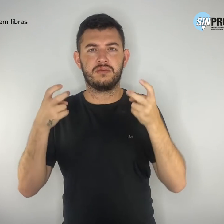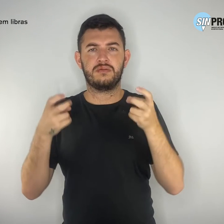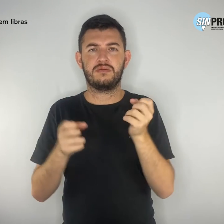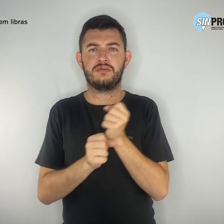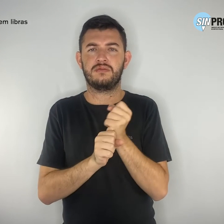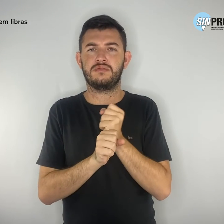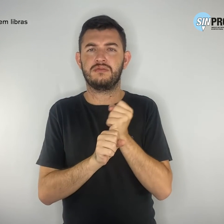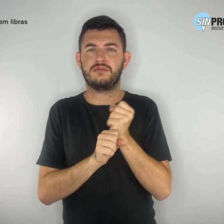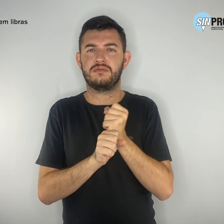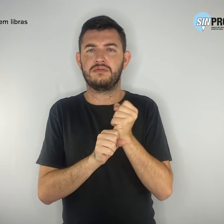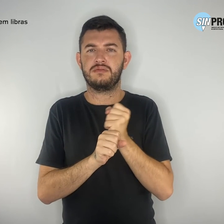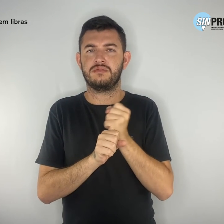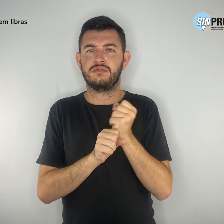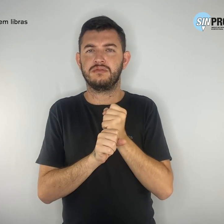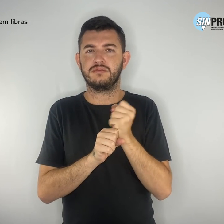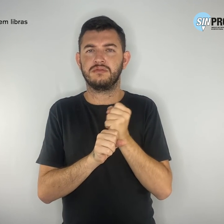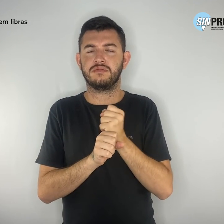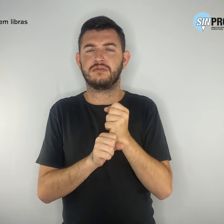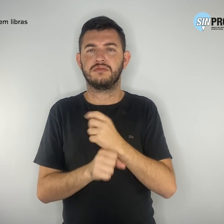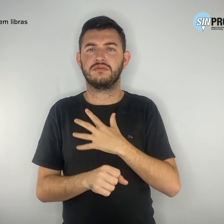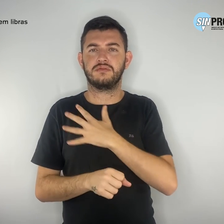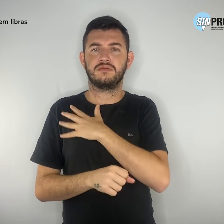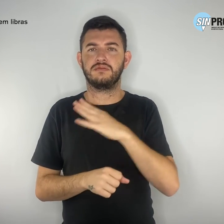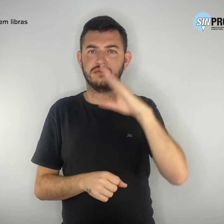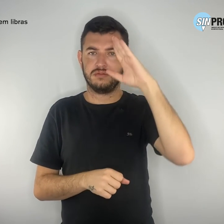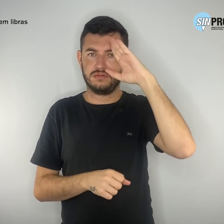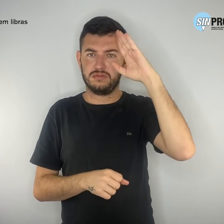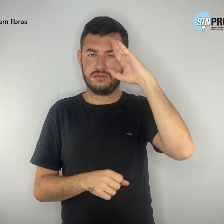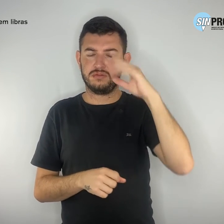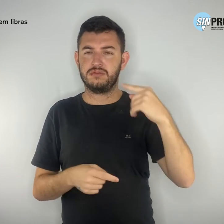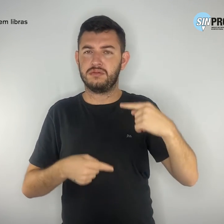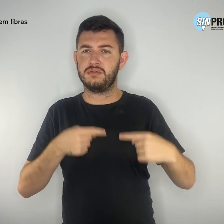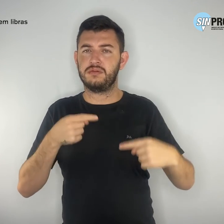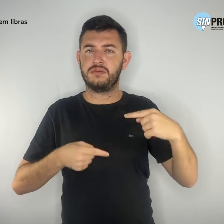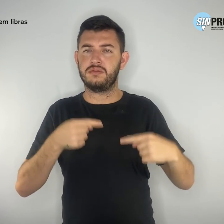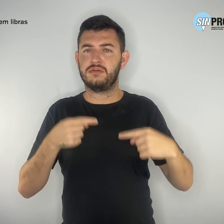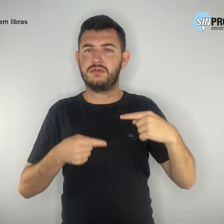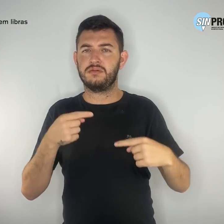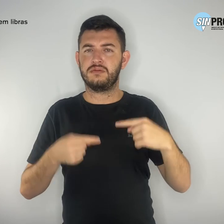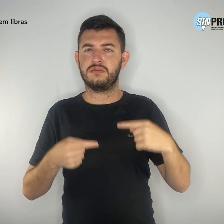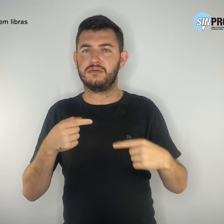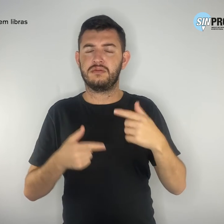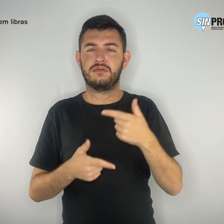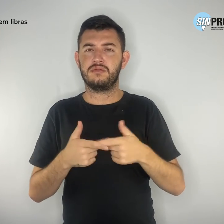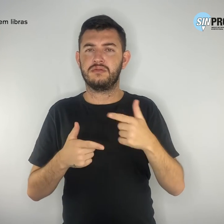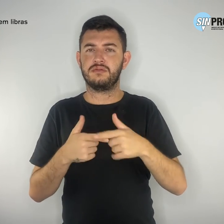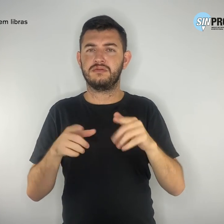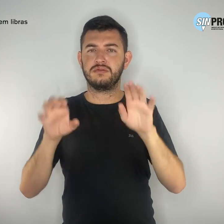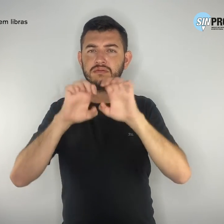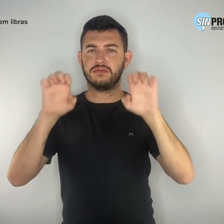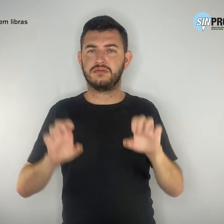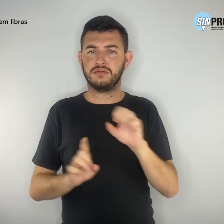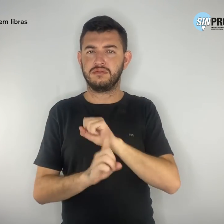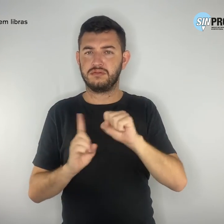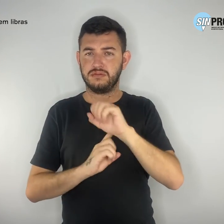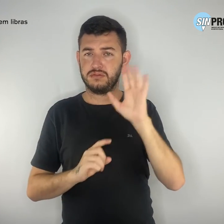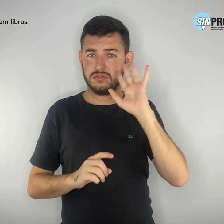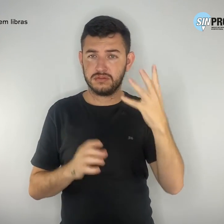que a militarização da política não resolve os problemas estruturais da sociedade. Pelo